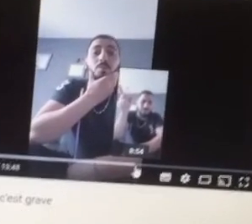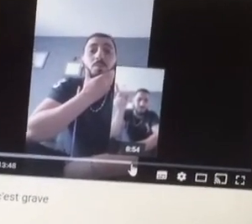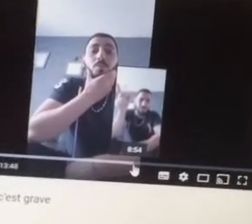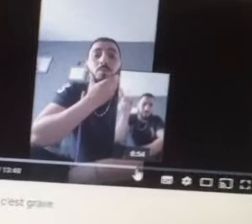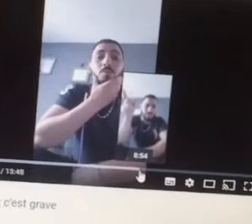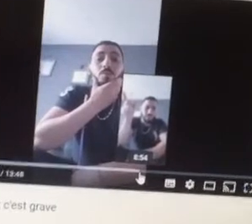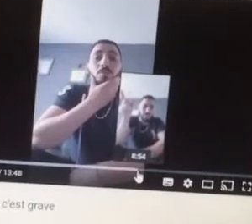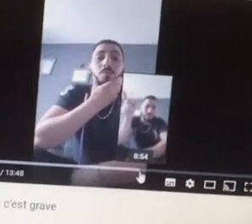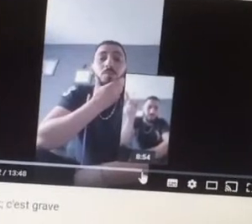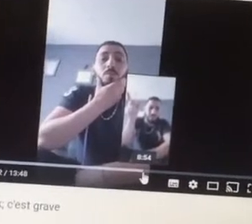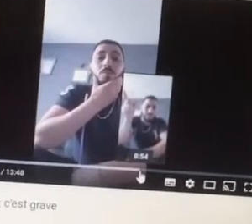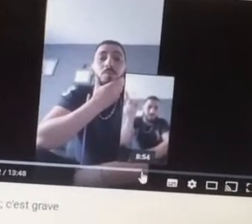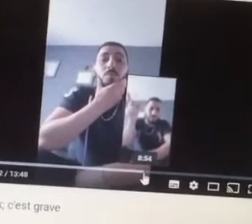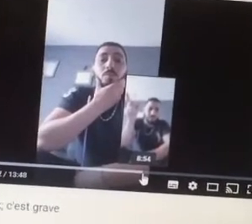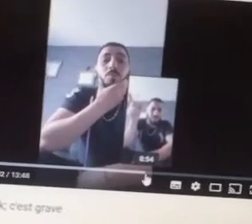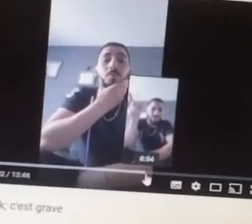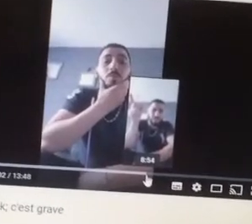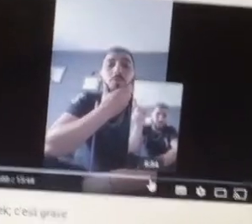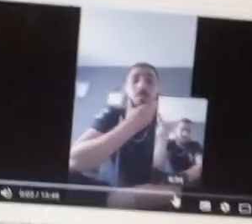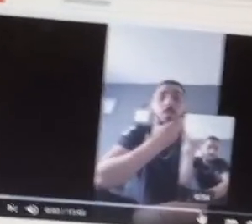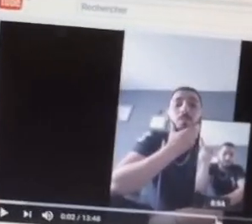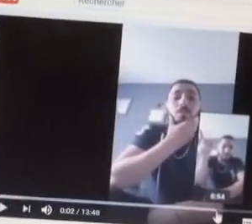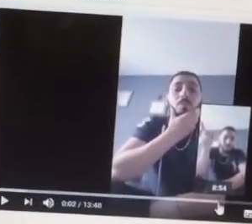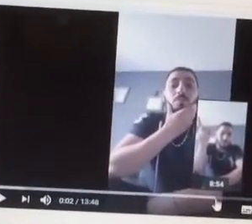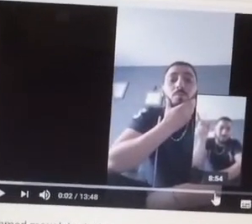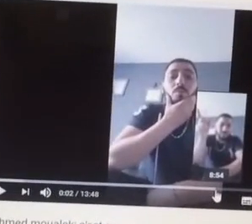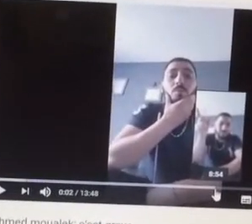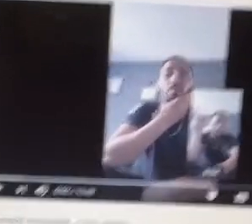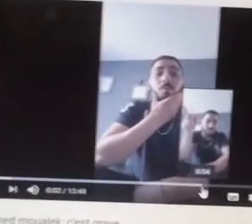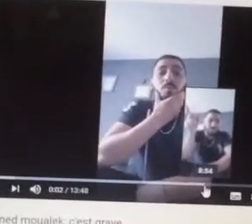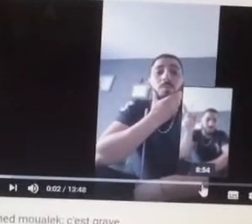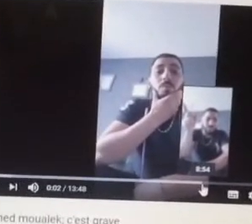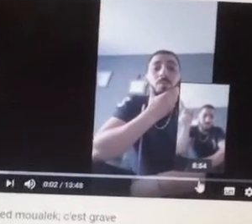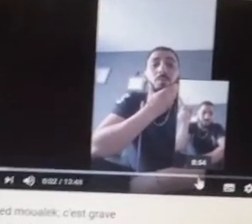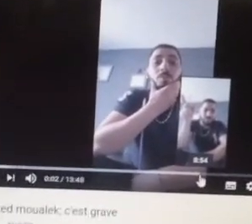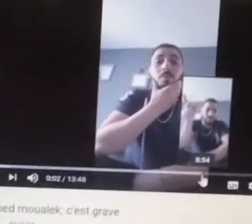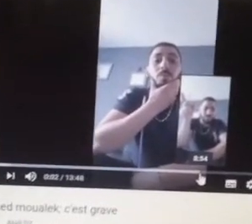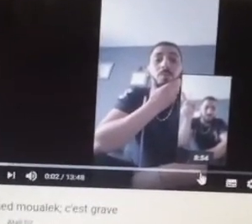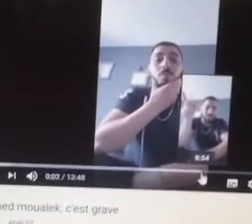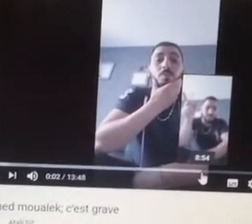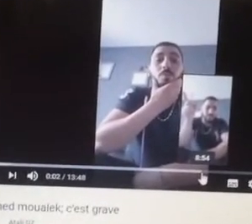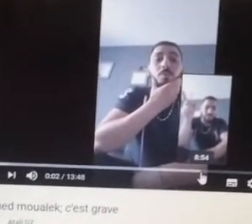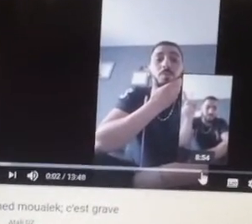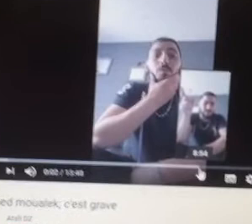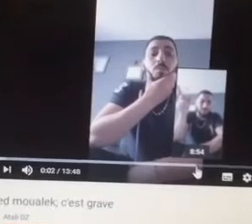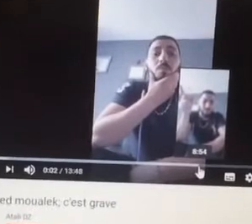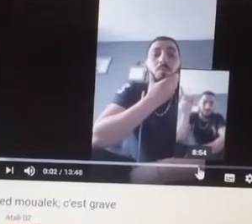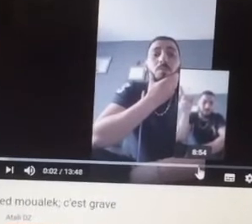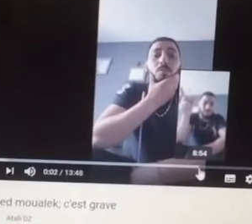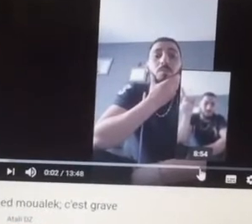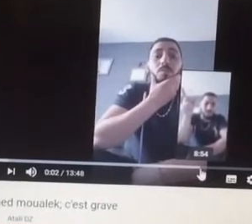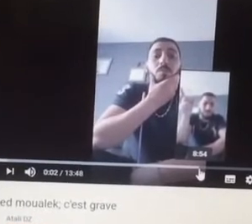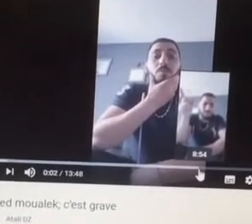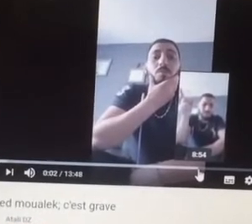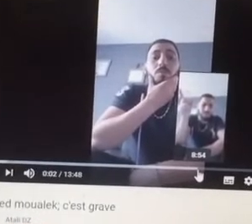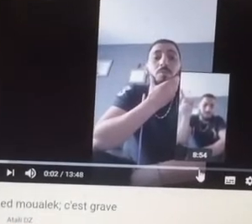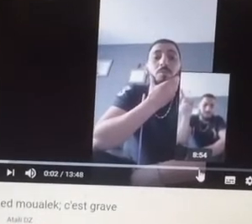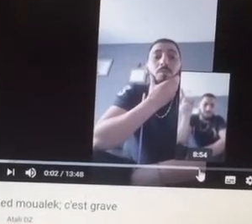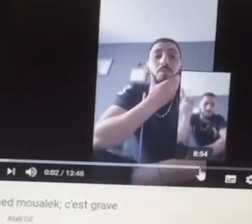faire une vidéo en réponse à Mister Atali qui avait une vidéo plus ou moins de soutien à Malek